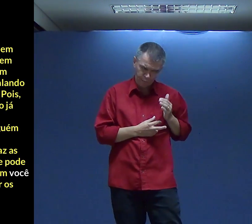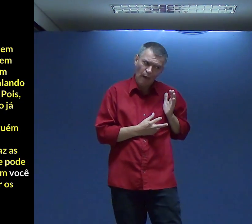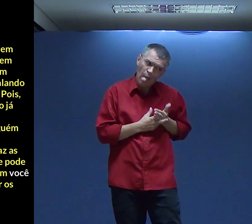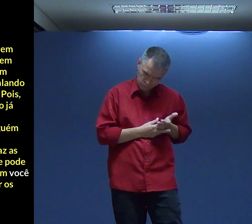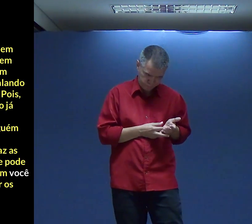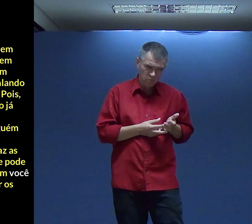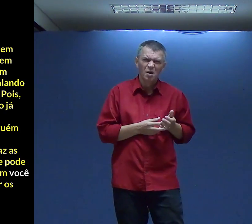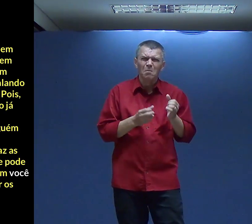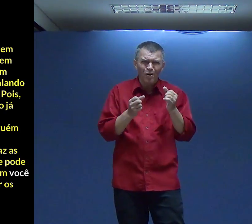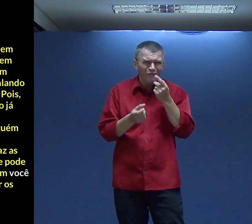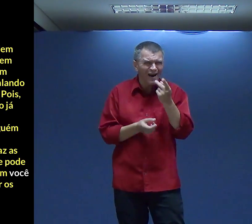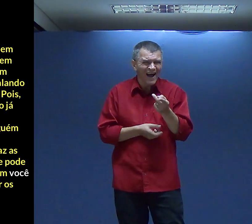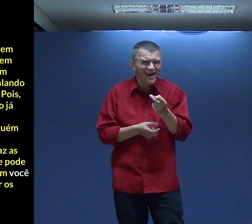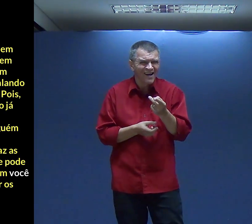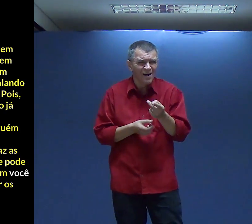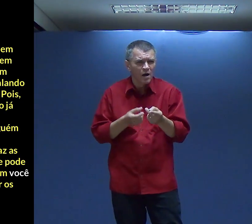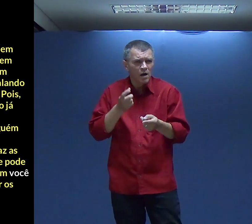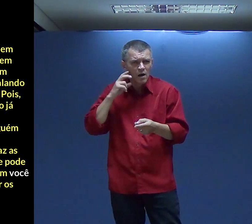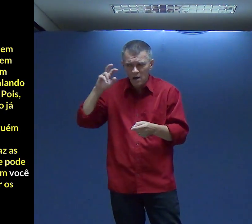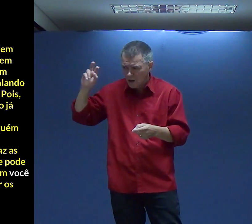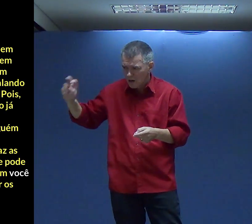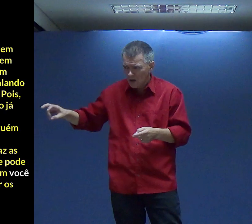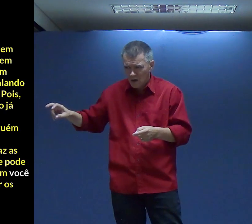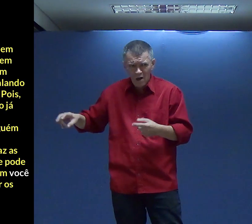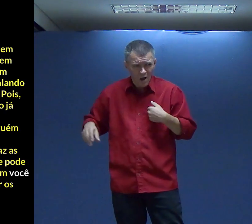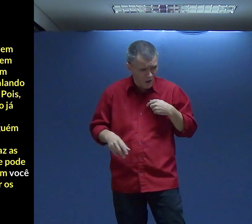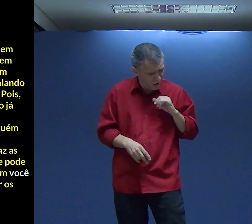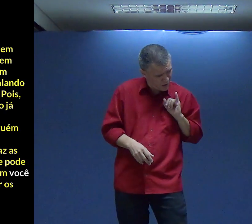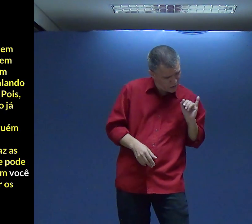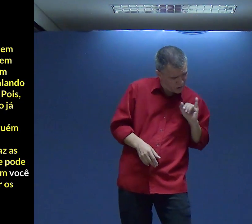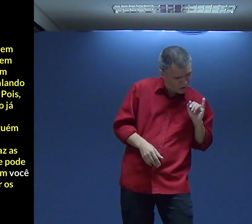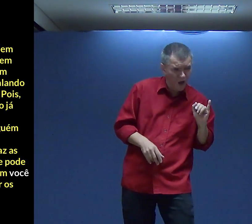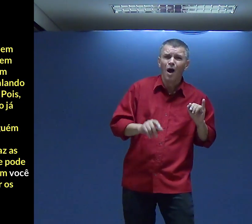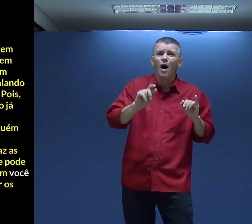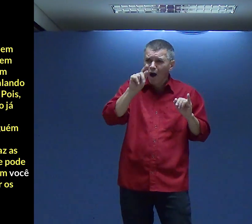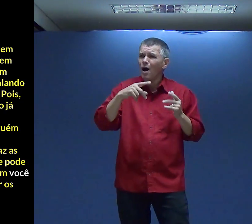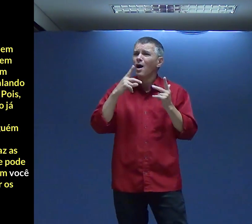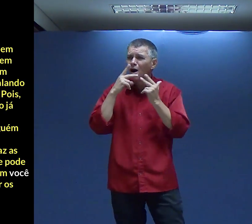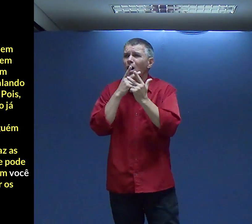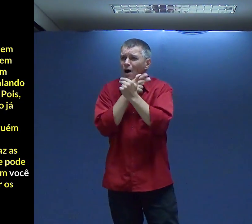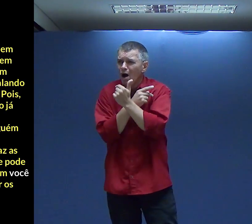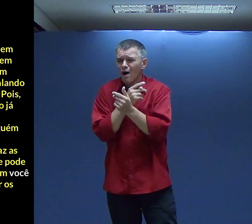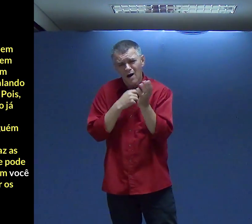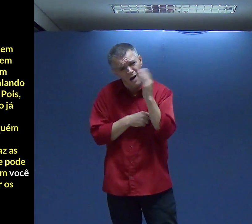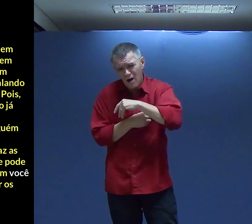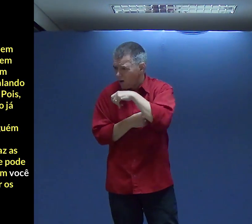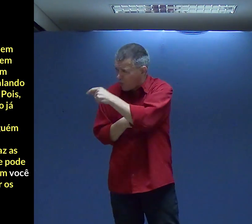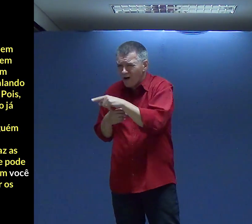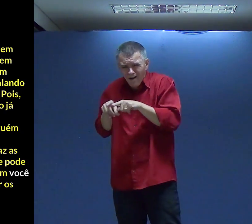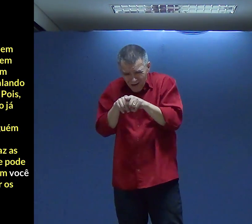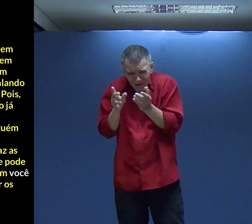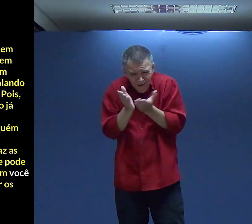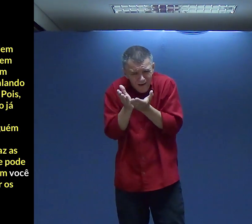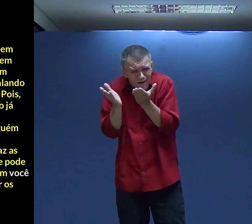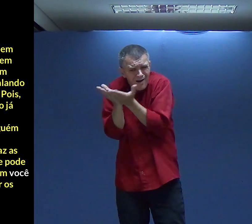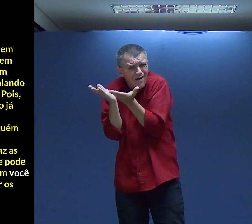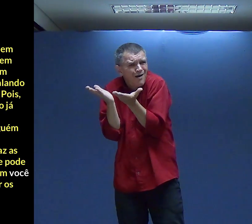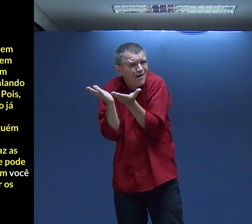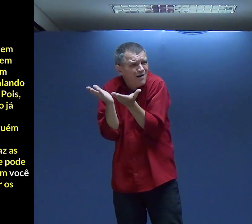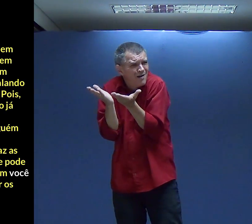surdo Tem problema Tem um monte de coisa E você pode falar mal Está vivo Fica ali Confortoso Julgando